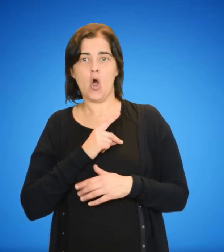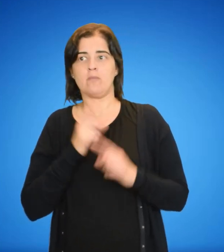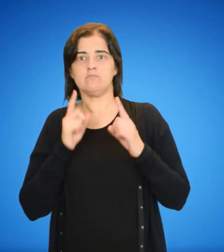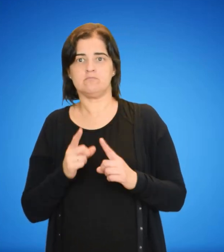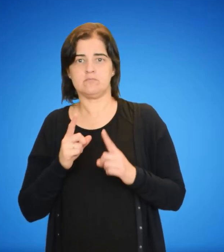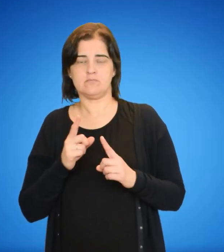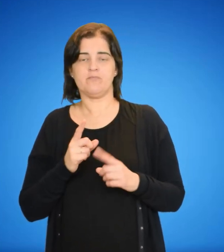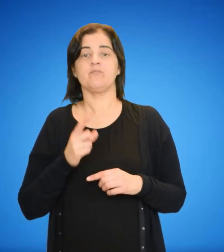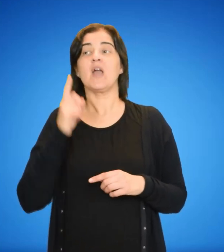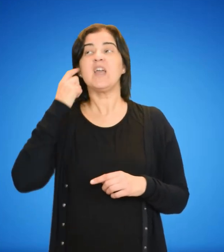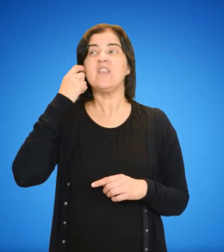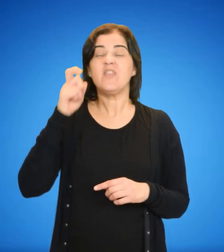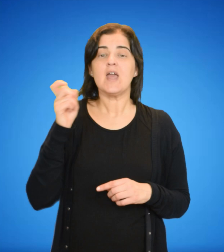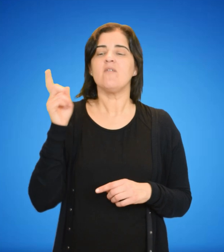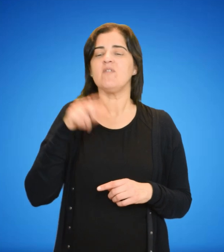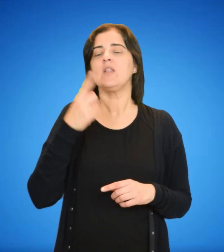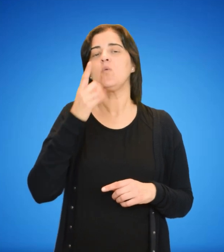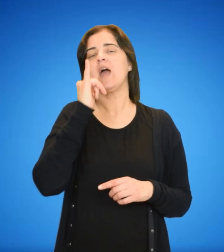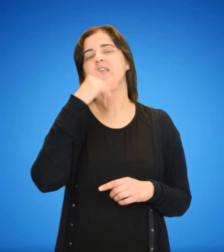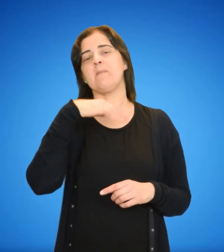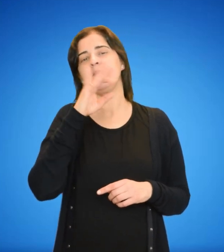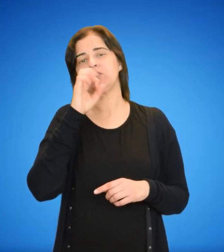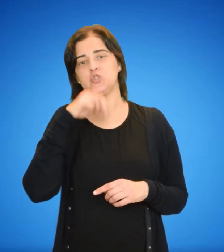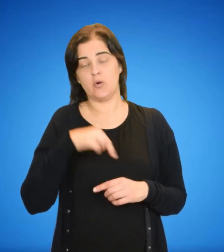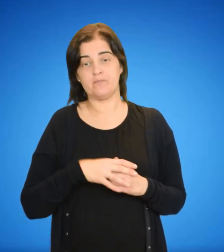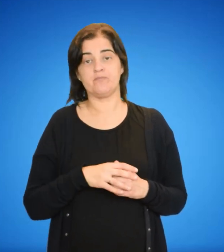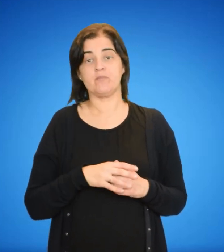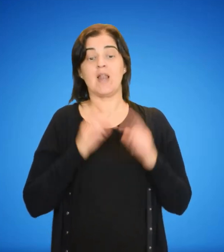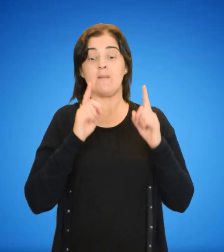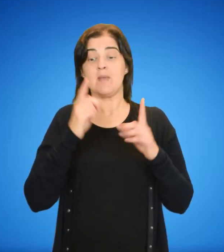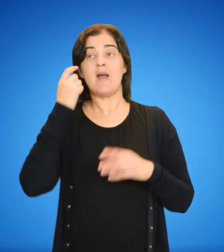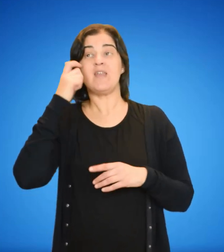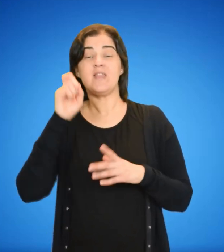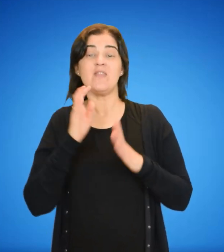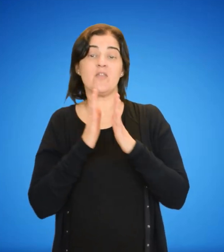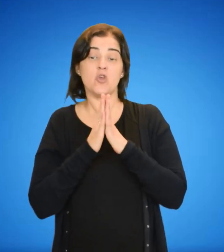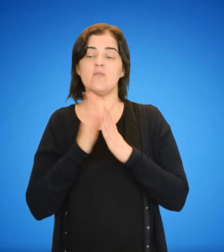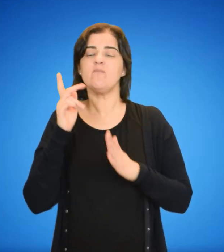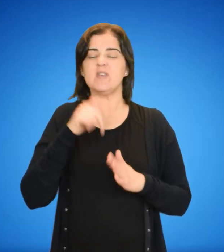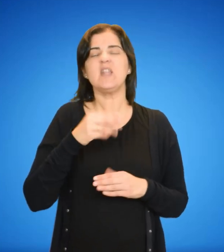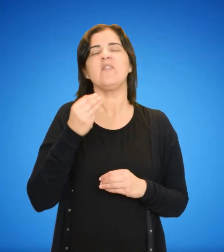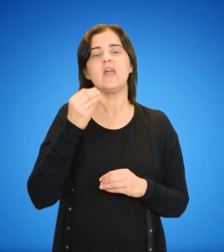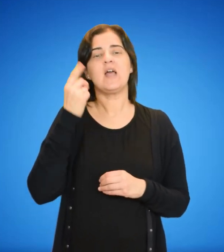Toda idea se deriva de alguna impresión. La misma idea de Dios se deriva de la experiencia.